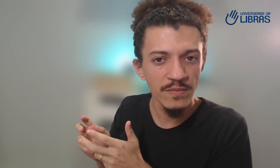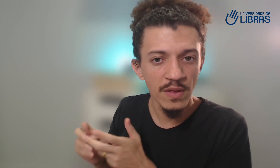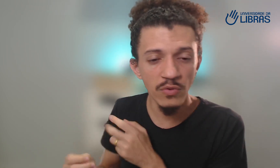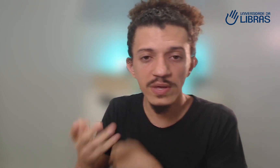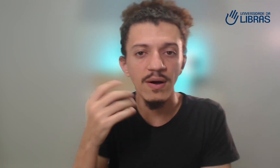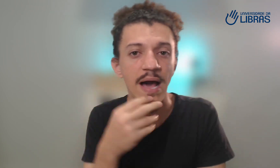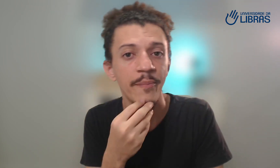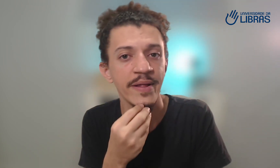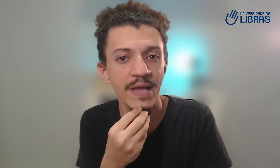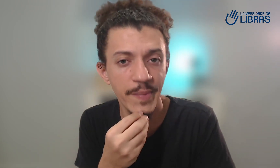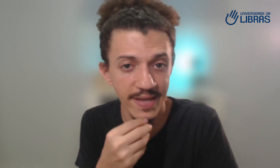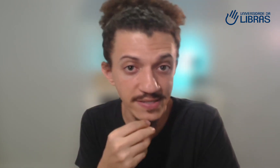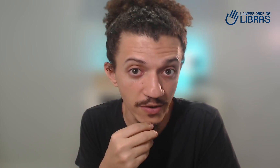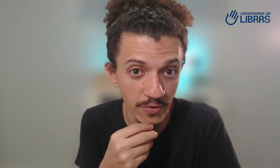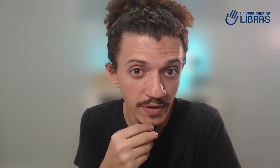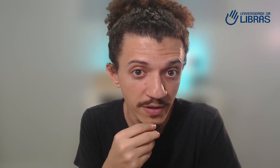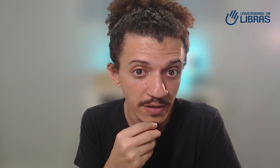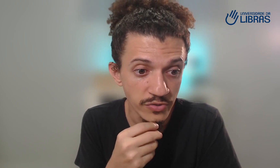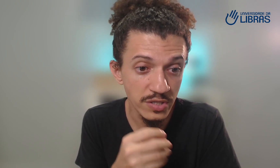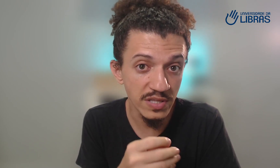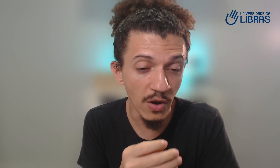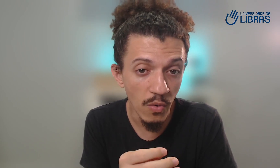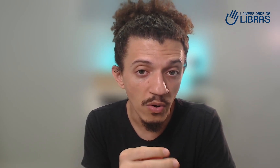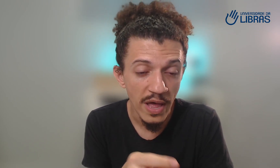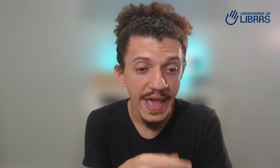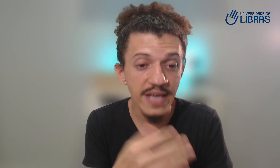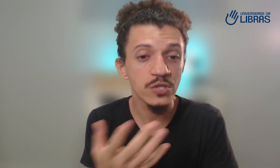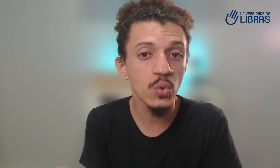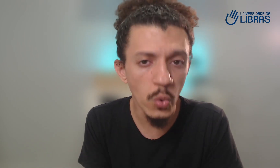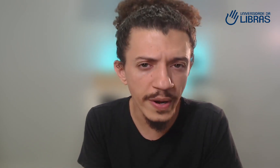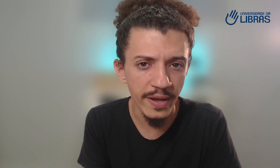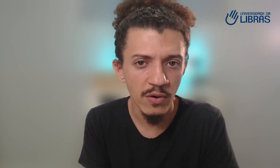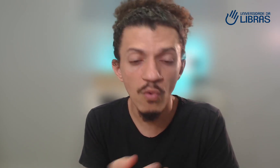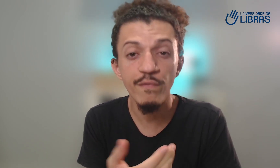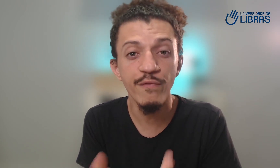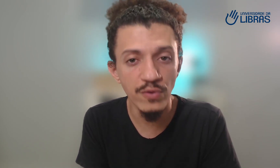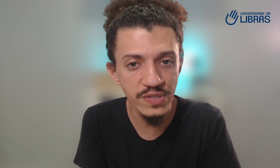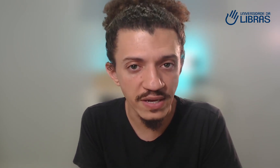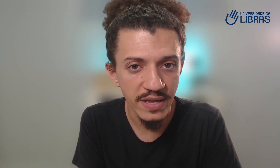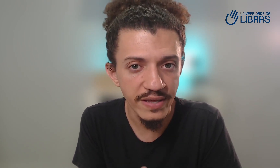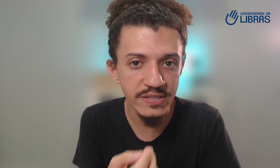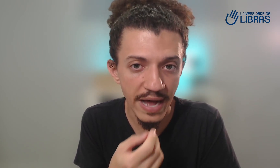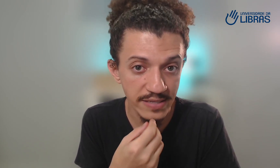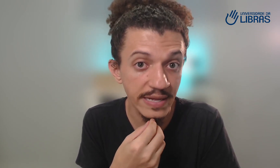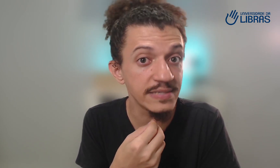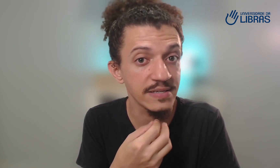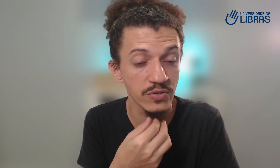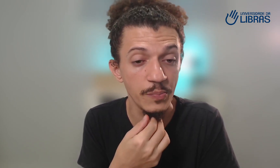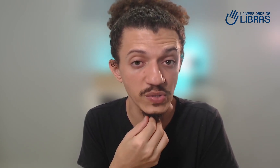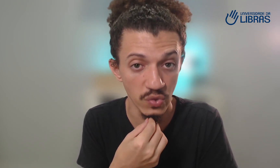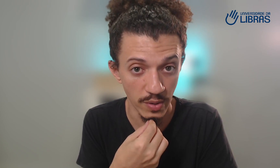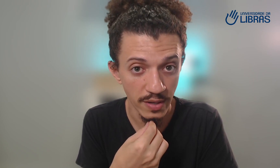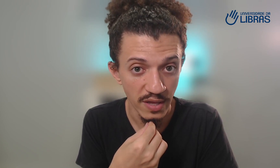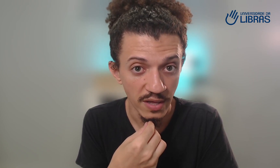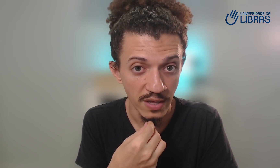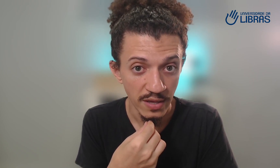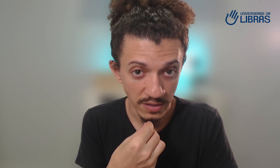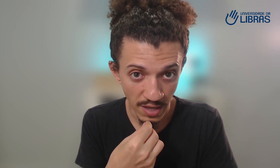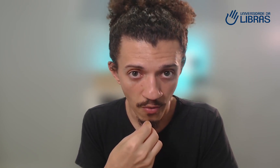do que olhar para a interpretação. de tão escura, confusa, está a sinalização da pessoa. Então,